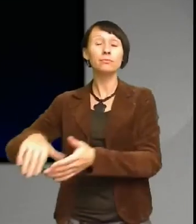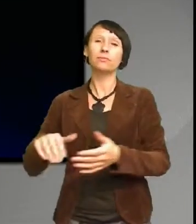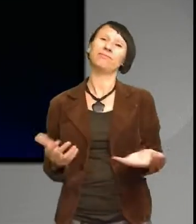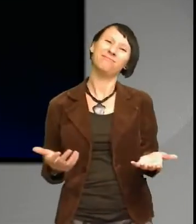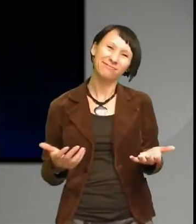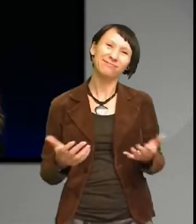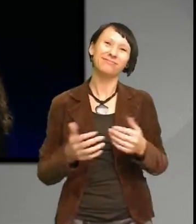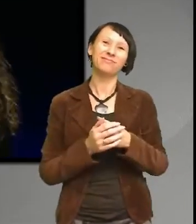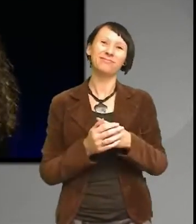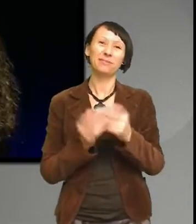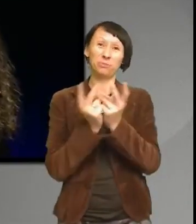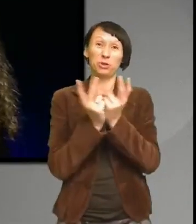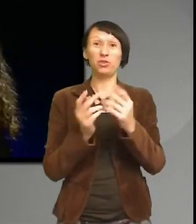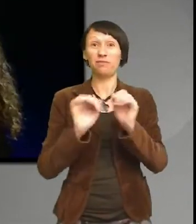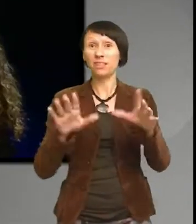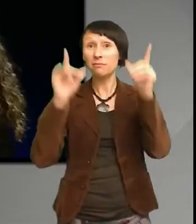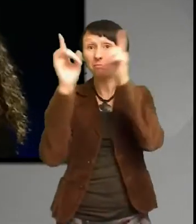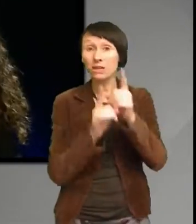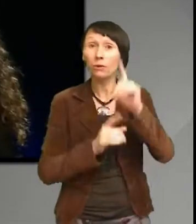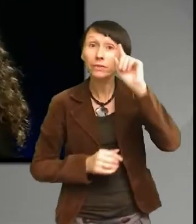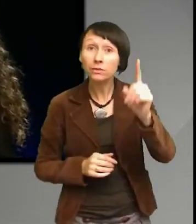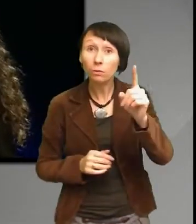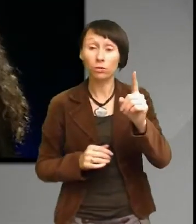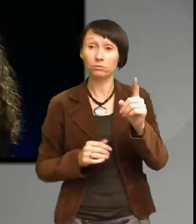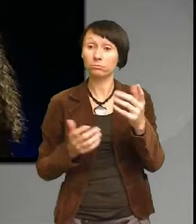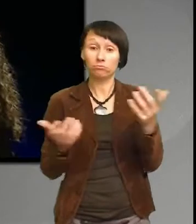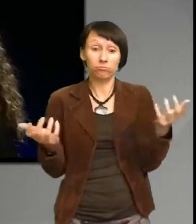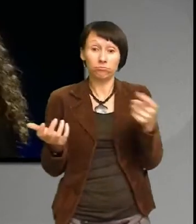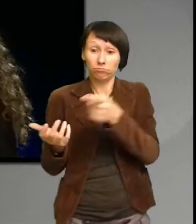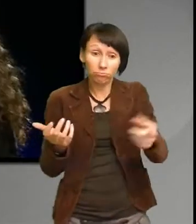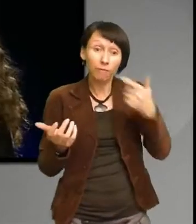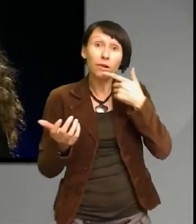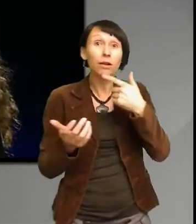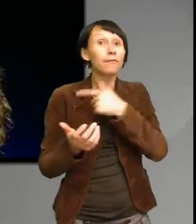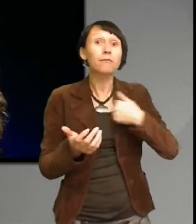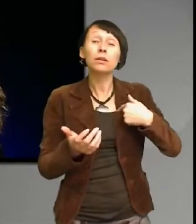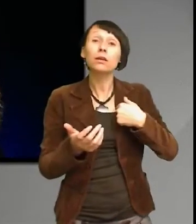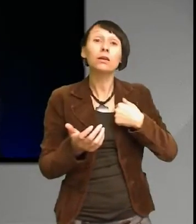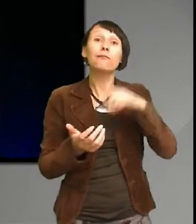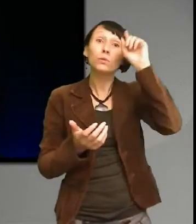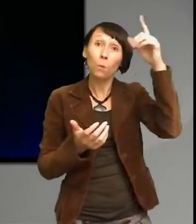man väl förstått att ja men man hade löst problemet vi skulle aldrig mer behöva oroa oss för farliga kemikalier